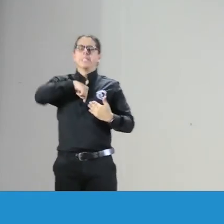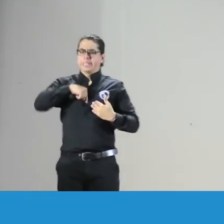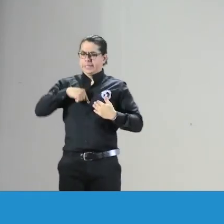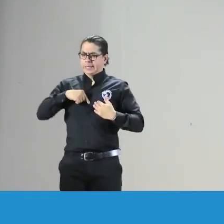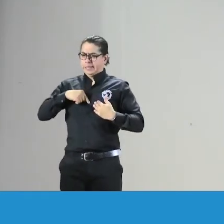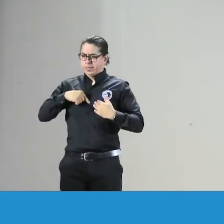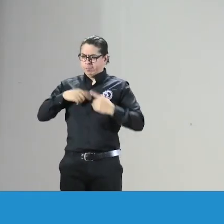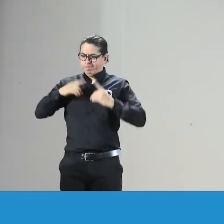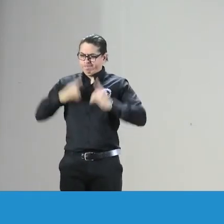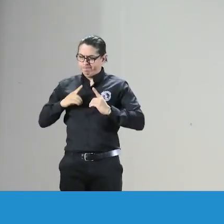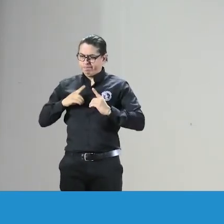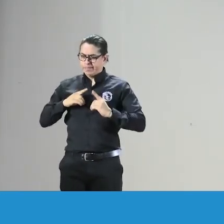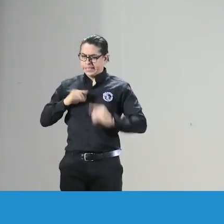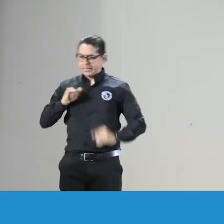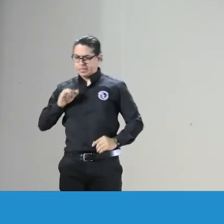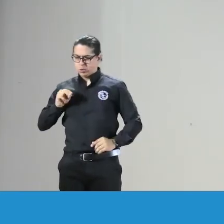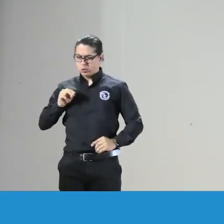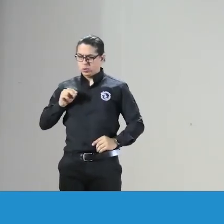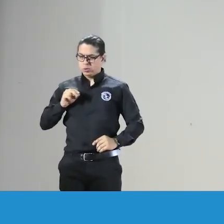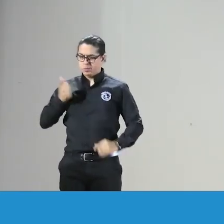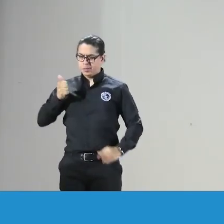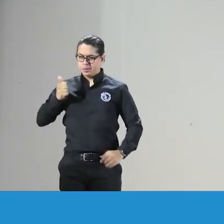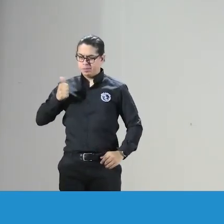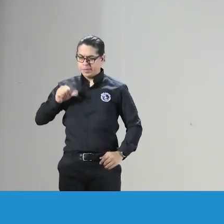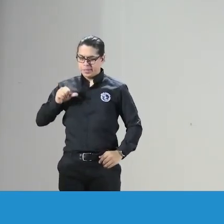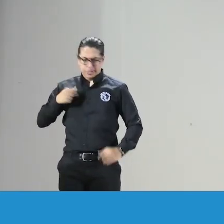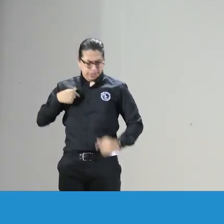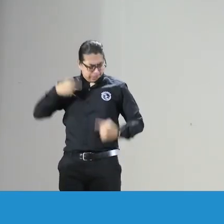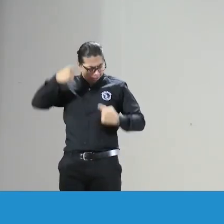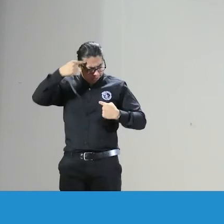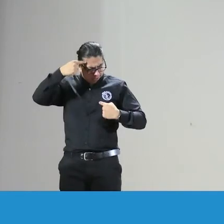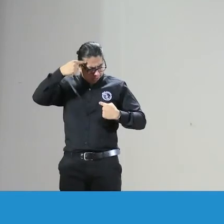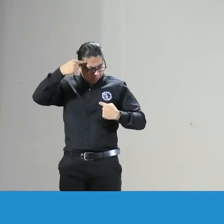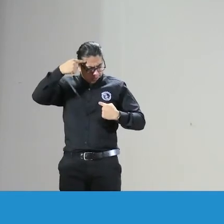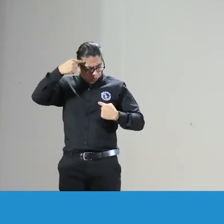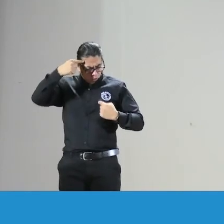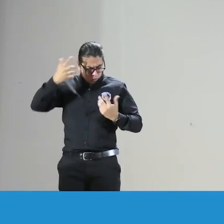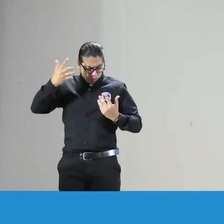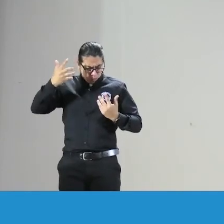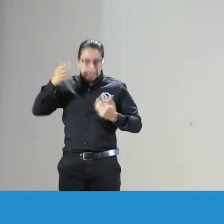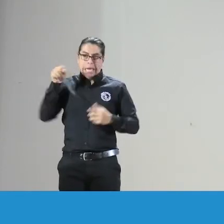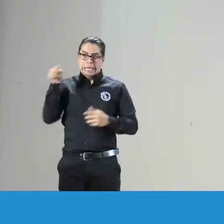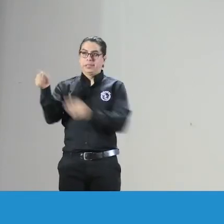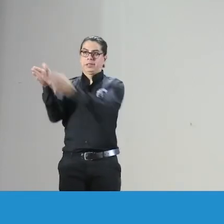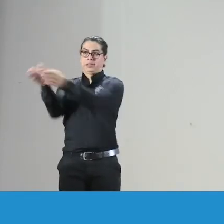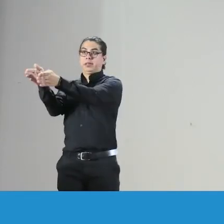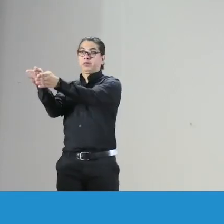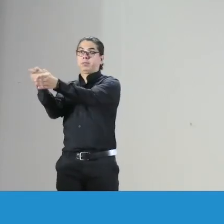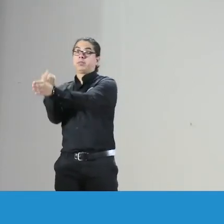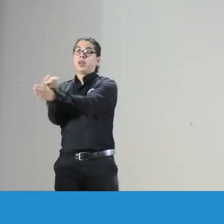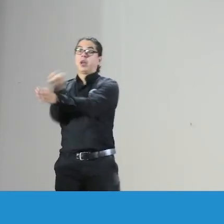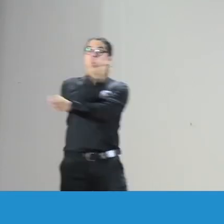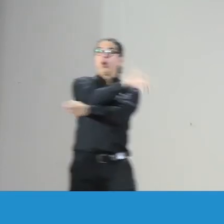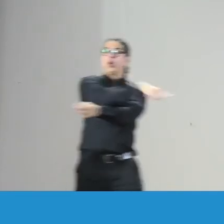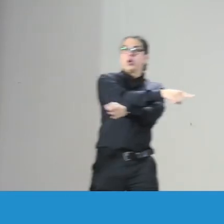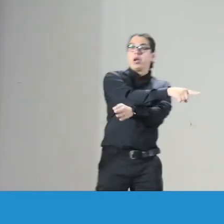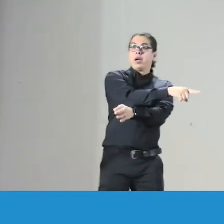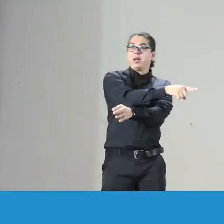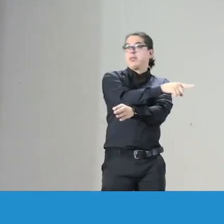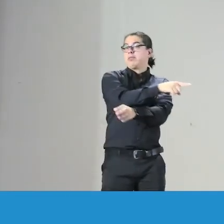de las decisiones que yo tomo si son o no son ¿cómo debo comportar? y